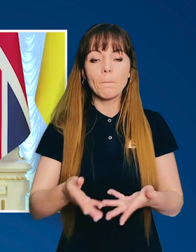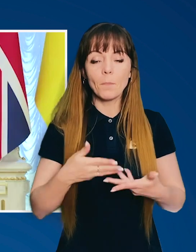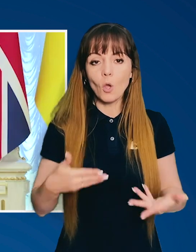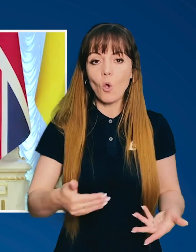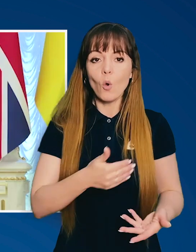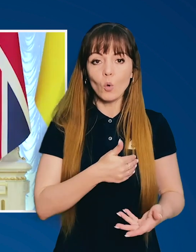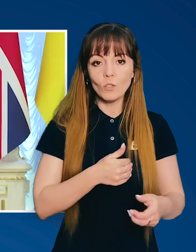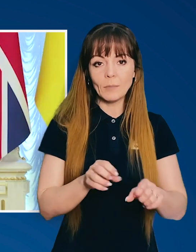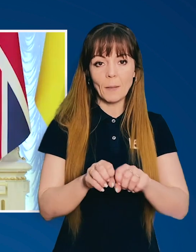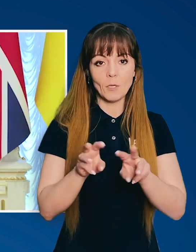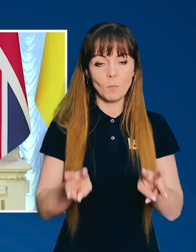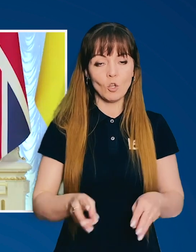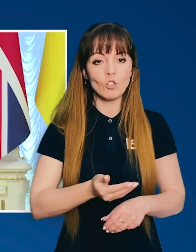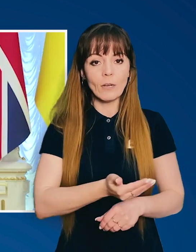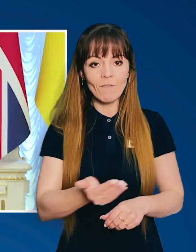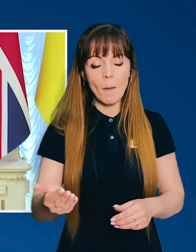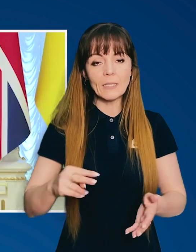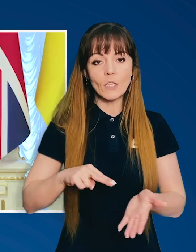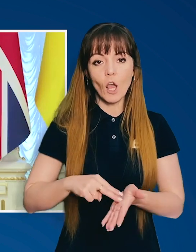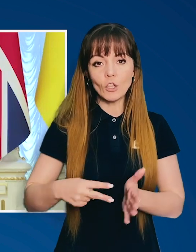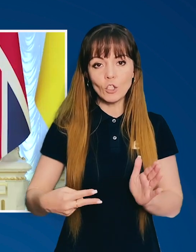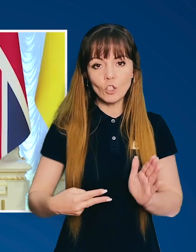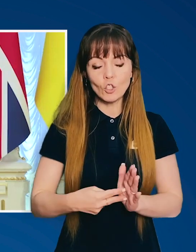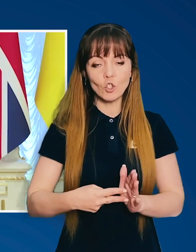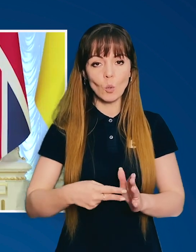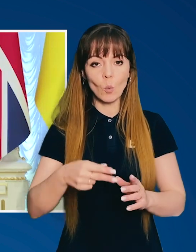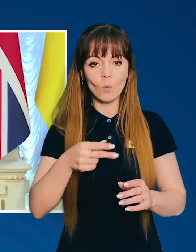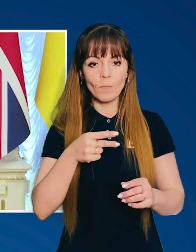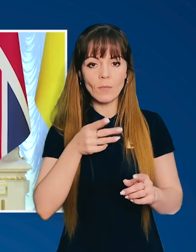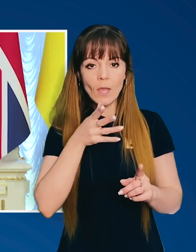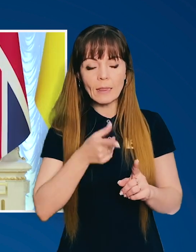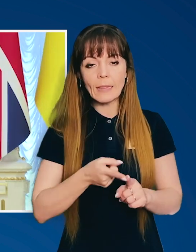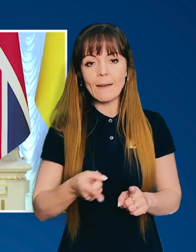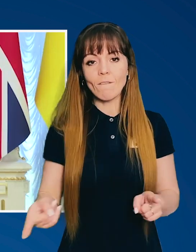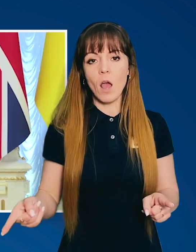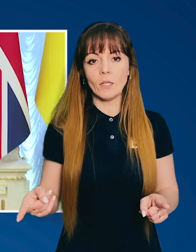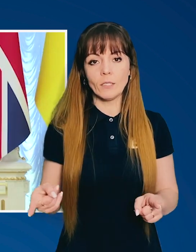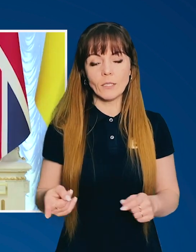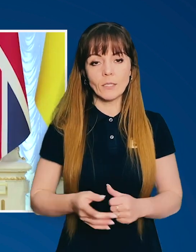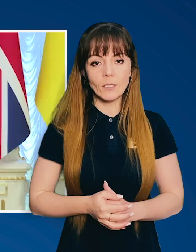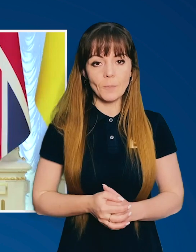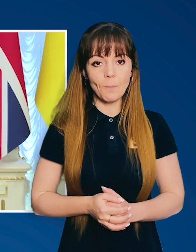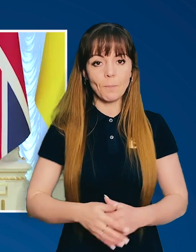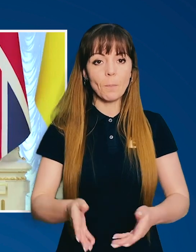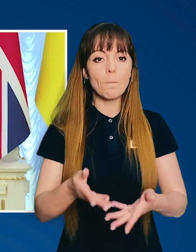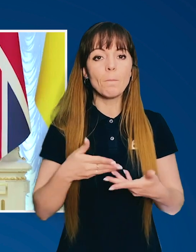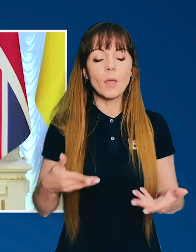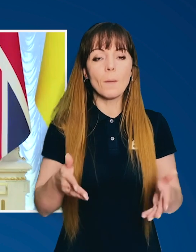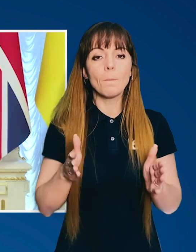ми хочемо забезпечити вам стратегічну витривалість.